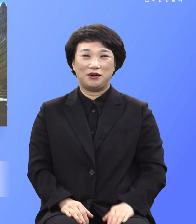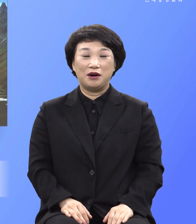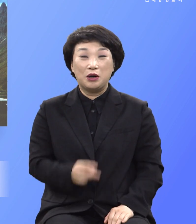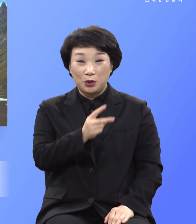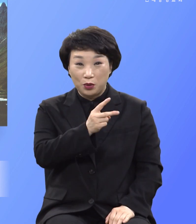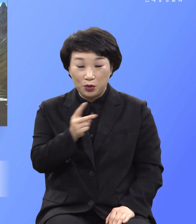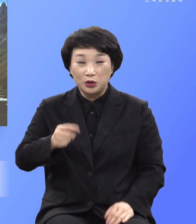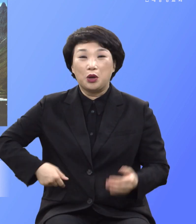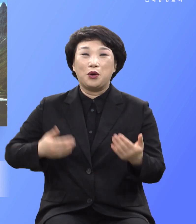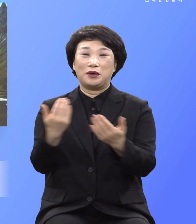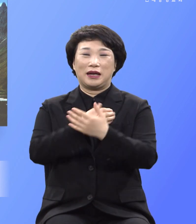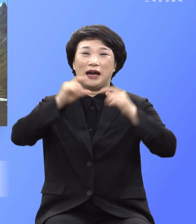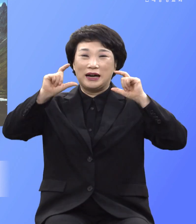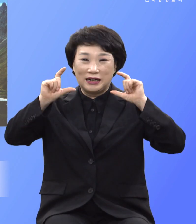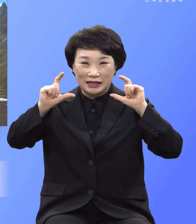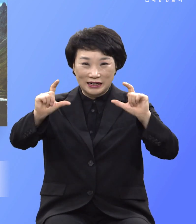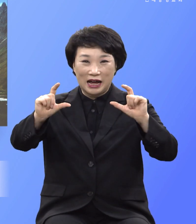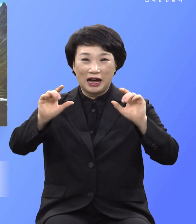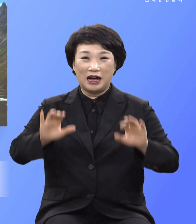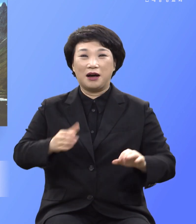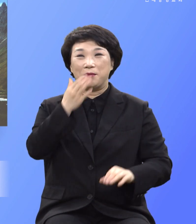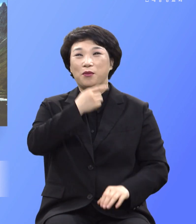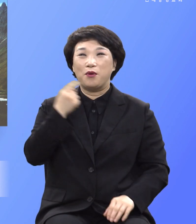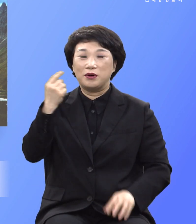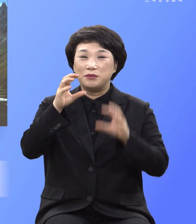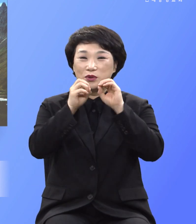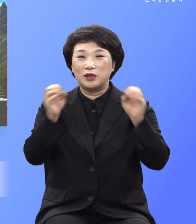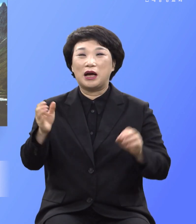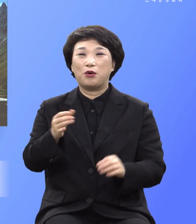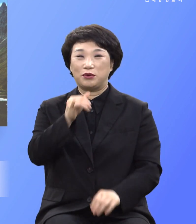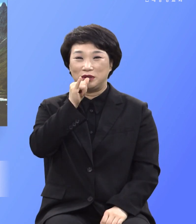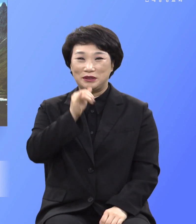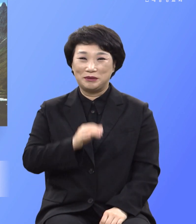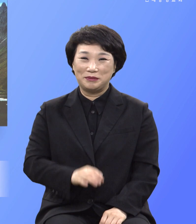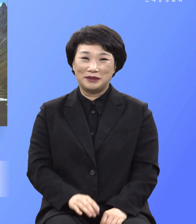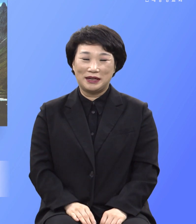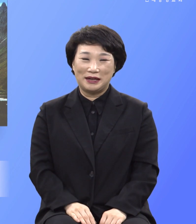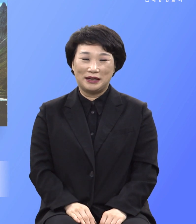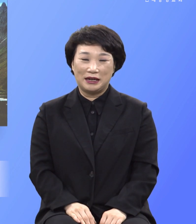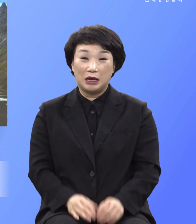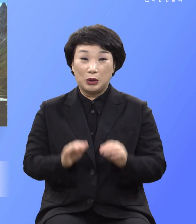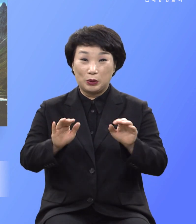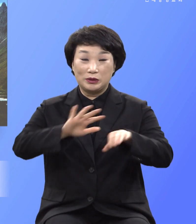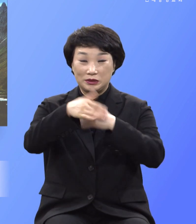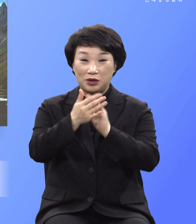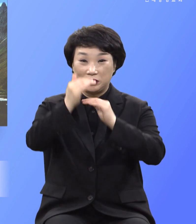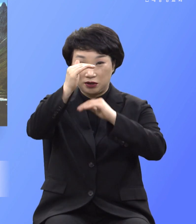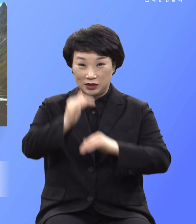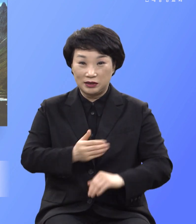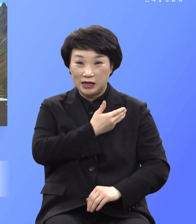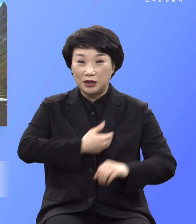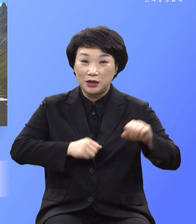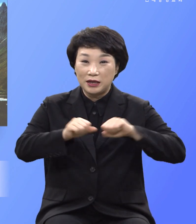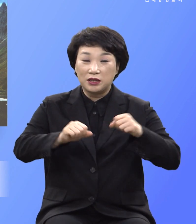회개하라고 복음을 전한 것입니다 본문 사도행제 2장 37절로